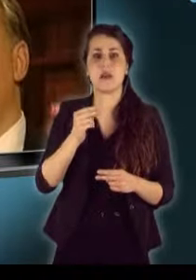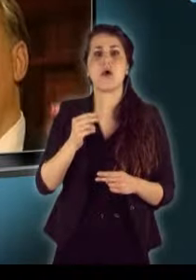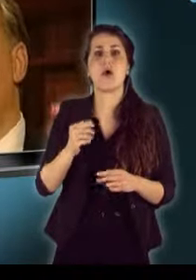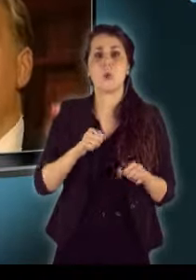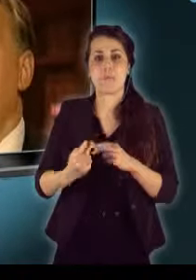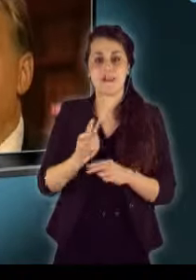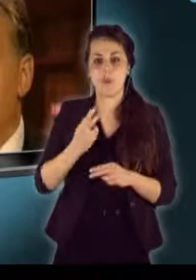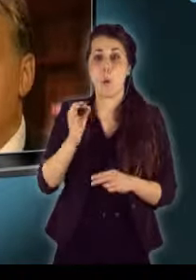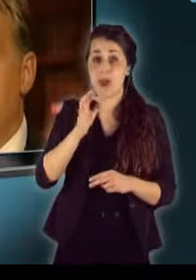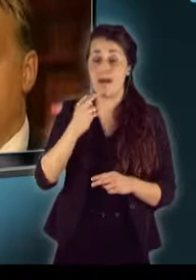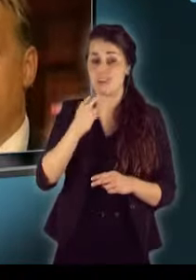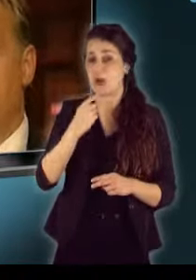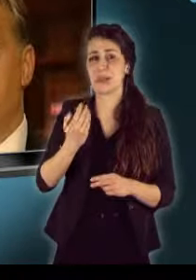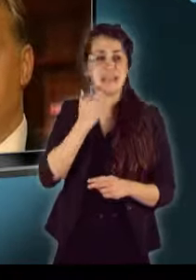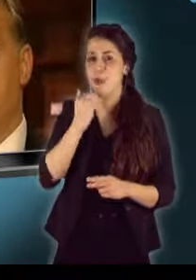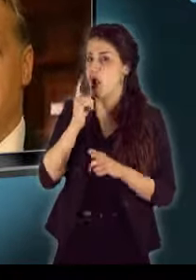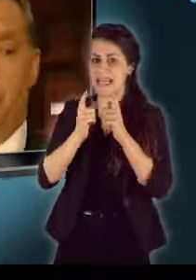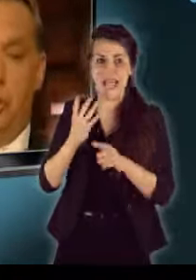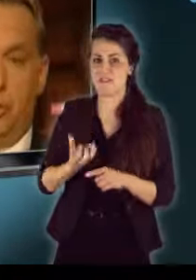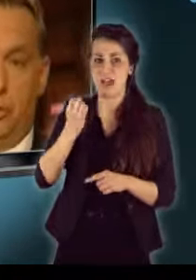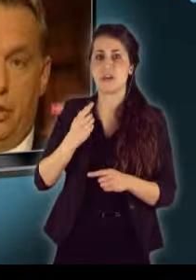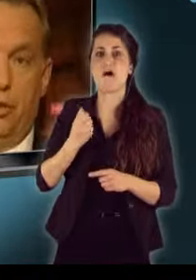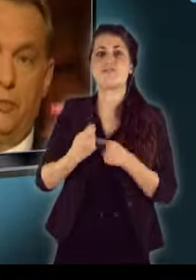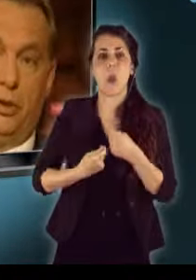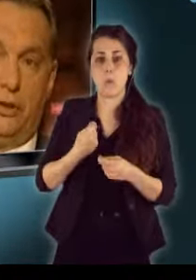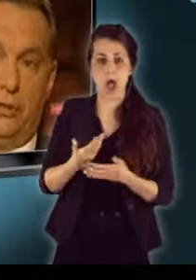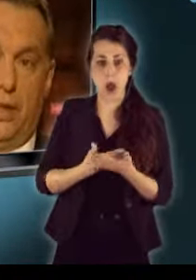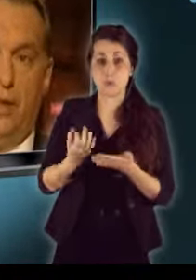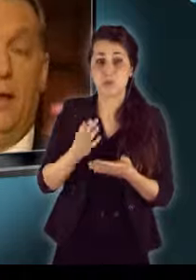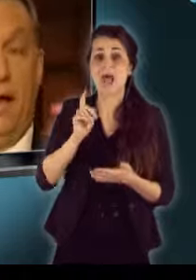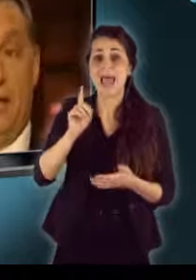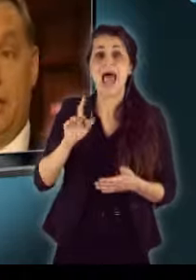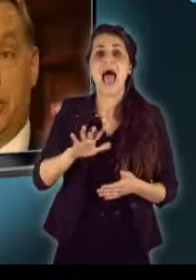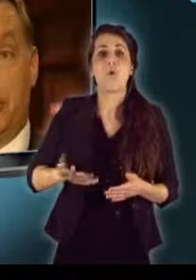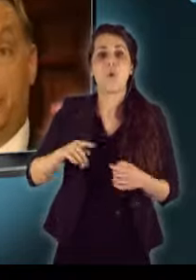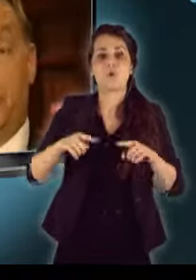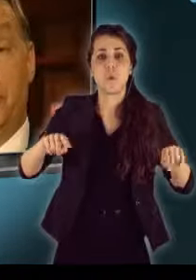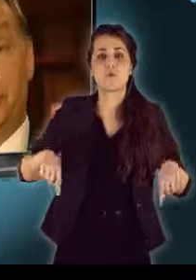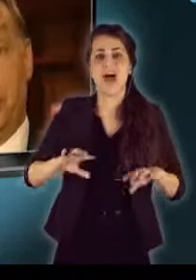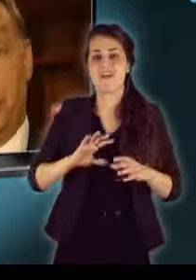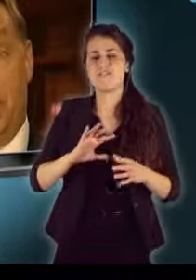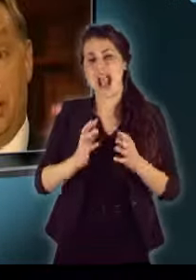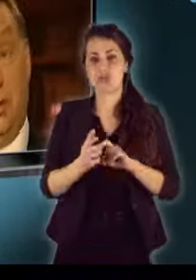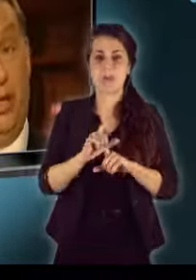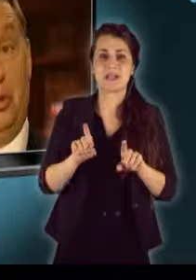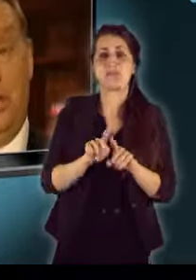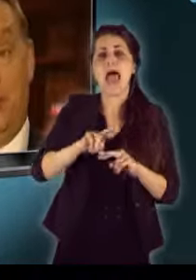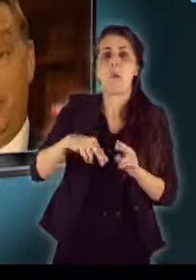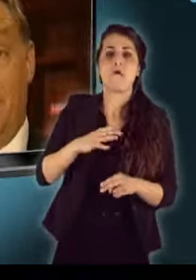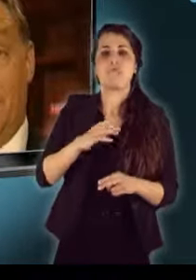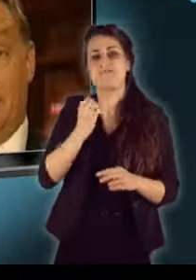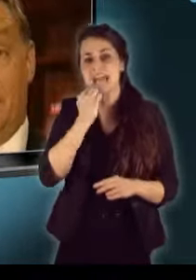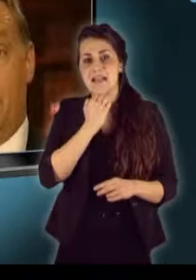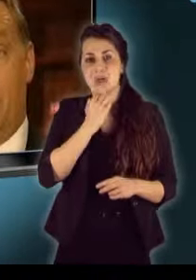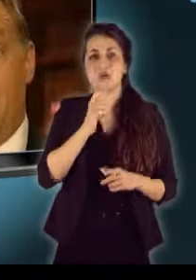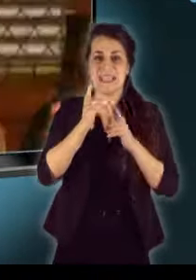Orbán Viktor szerint hazánk nem akar hitelt felvenni a valuta alaptól, de az eurozóna válsága miatt egy elővigyázatossági hitelkeretnek